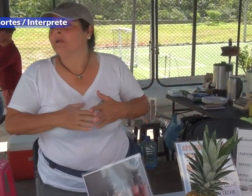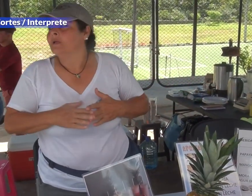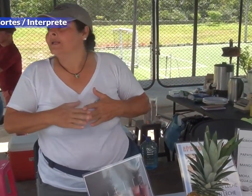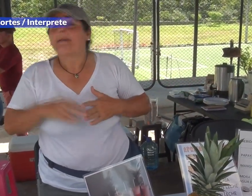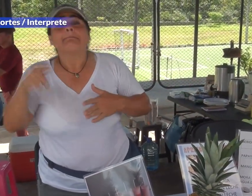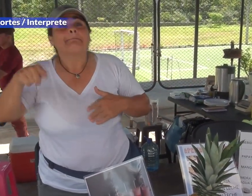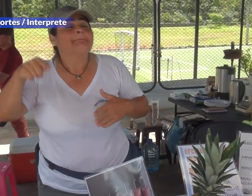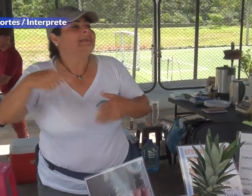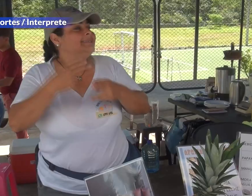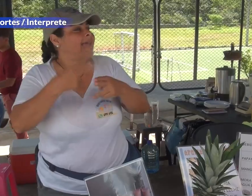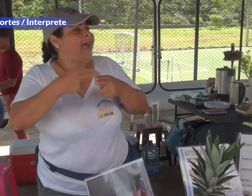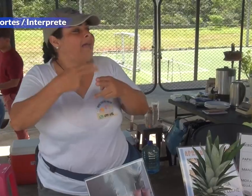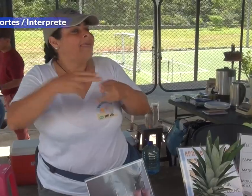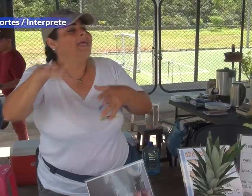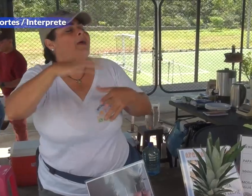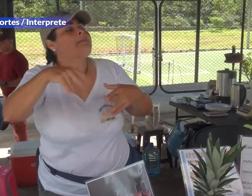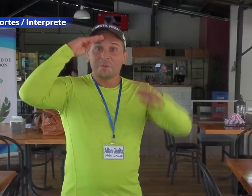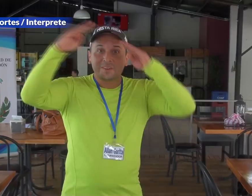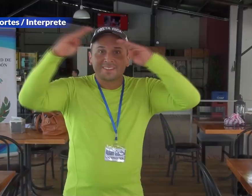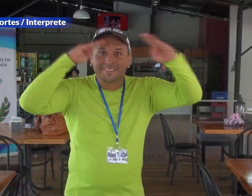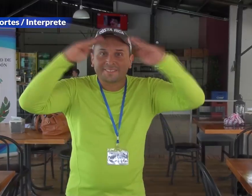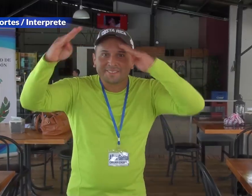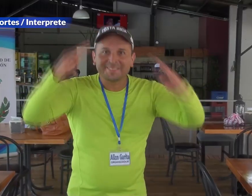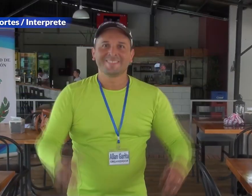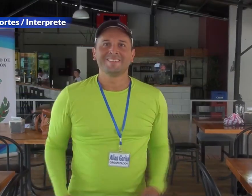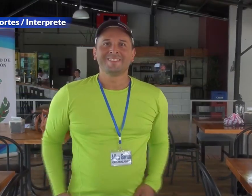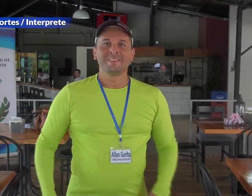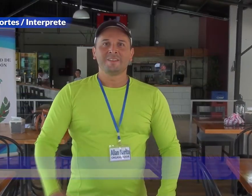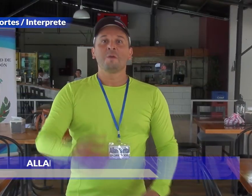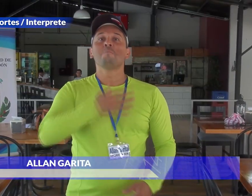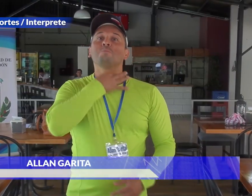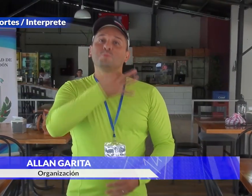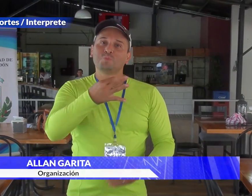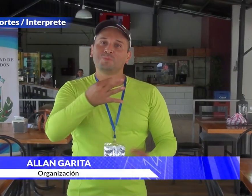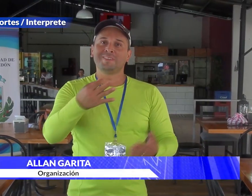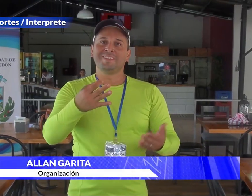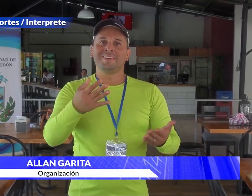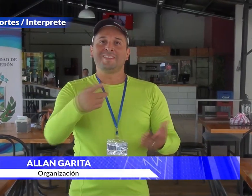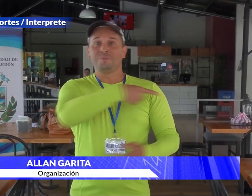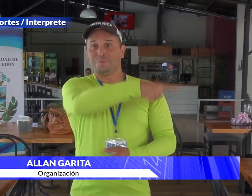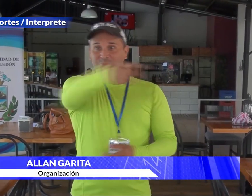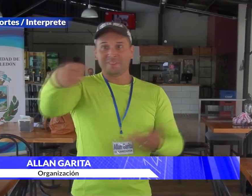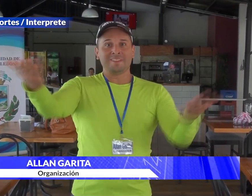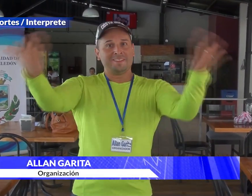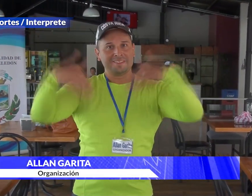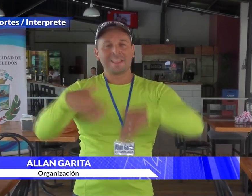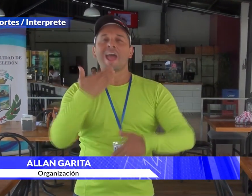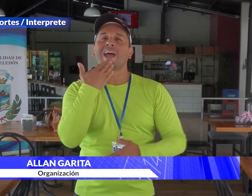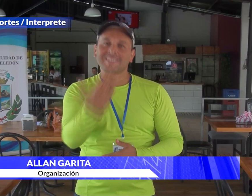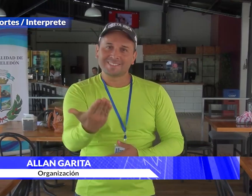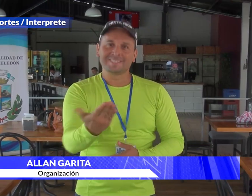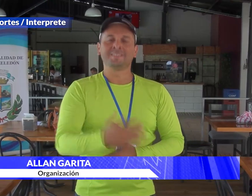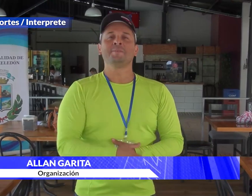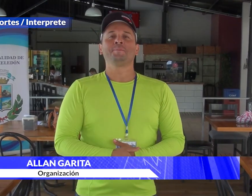Hay de diferentes tipos de frutas. Hola, hola a todos. Saludos. Mucho gusto a ustedes. Gracias por venir.